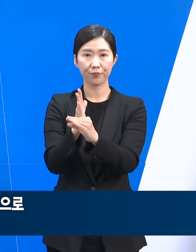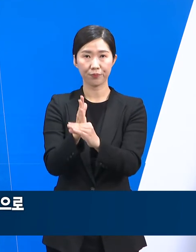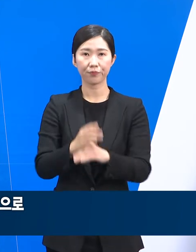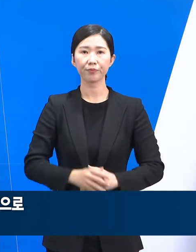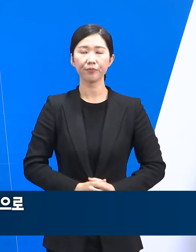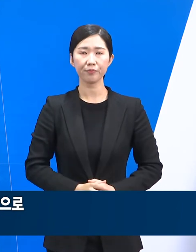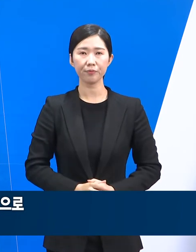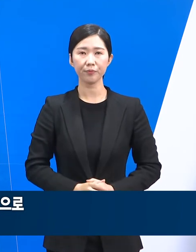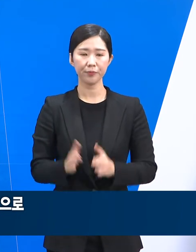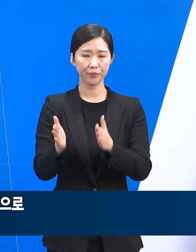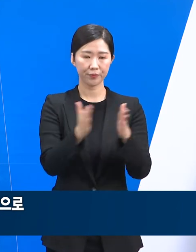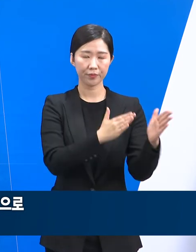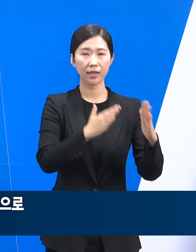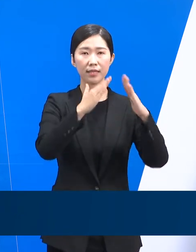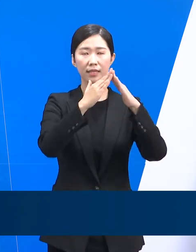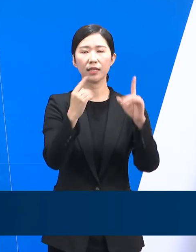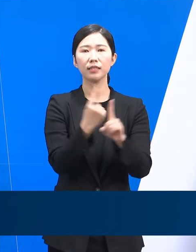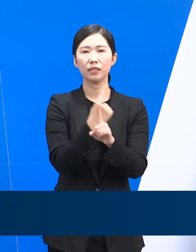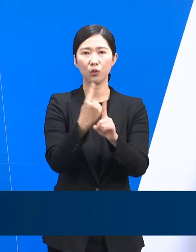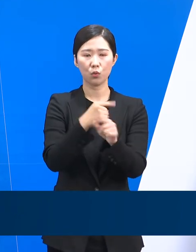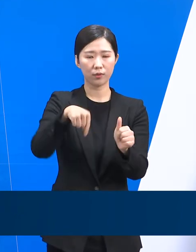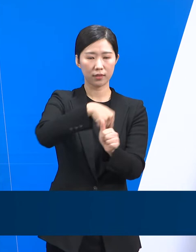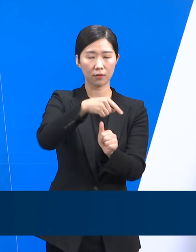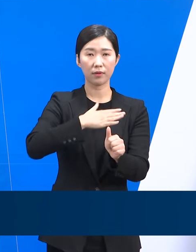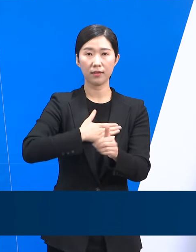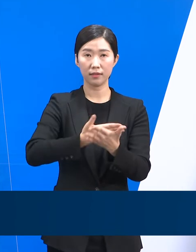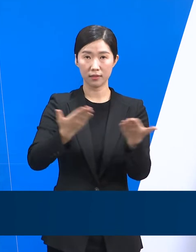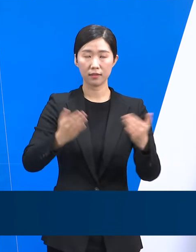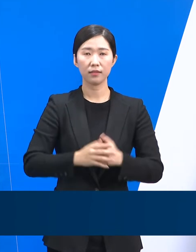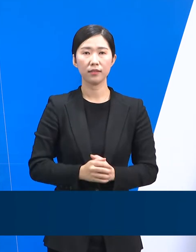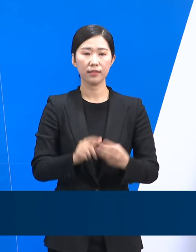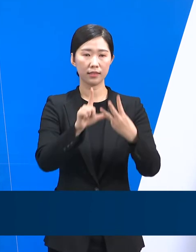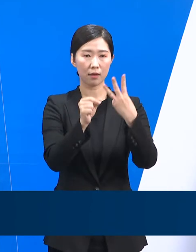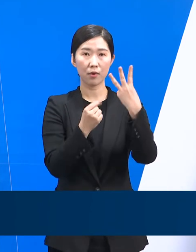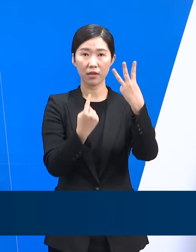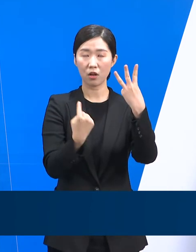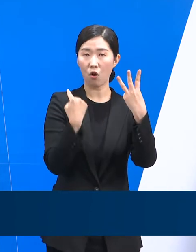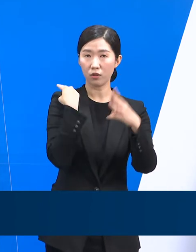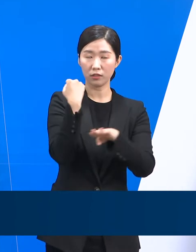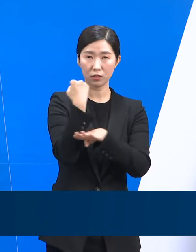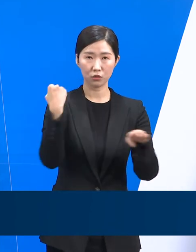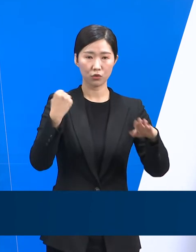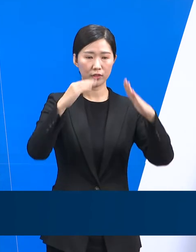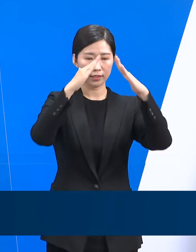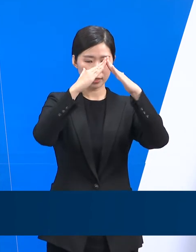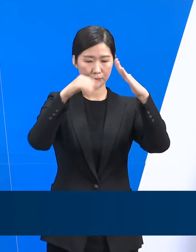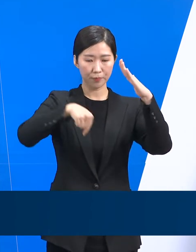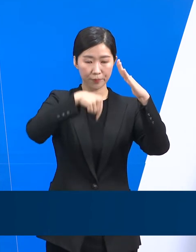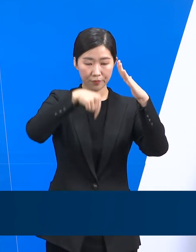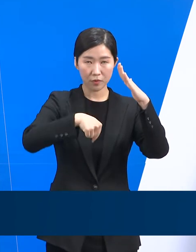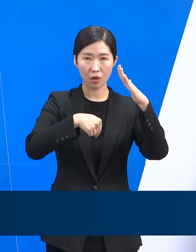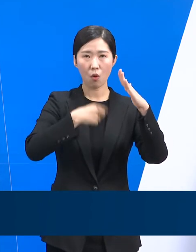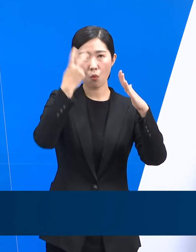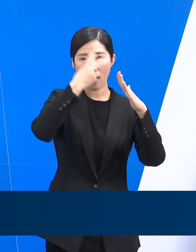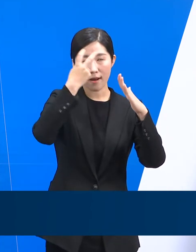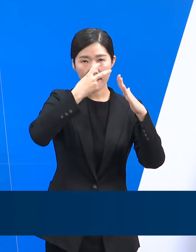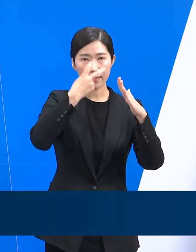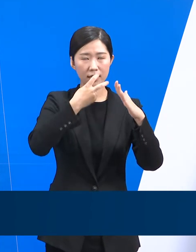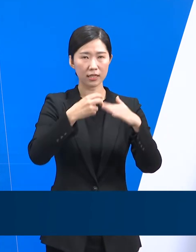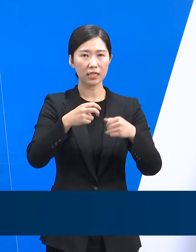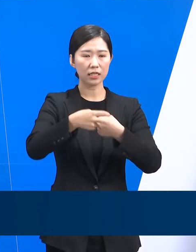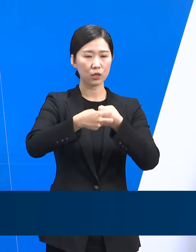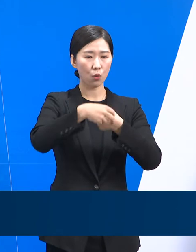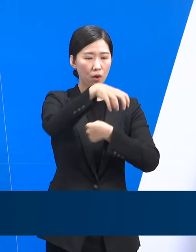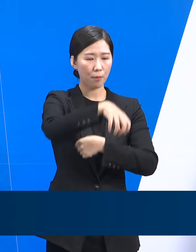다음은 재택치료 운영 현황입니다. 3월 1일 18시 기준 도내 재택치료 관리 의료기관은 166개소